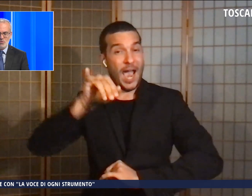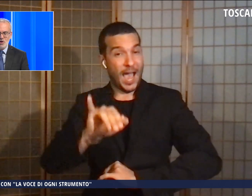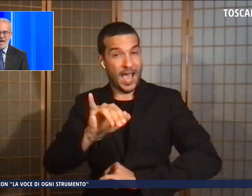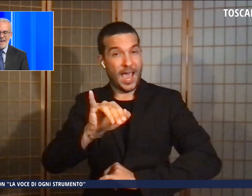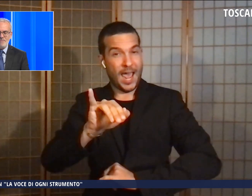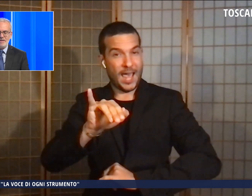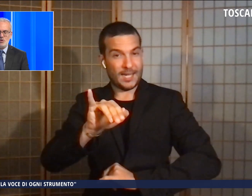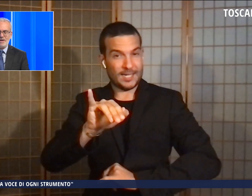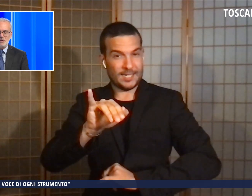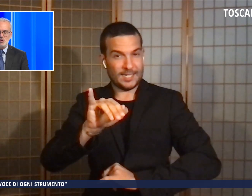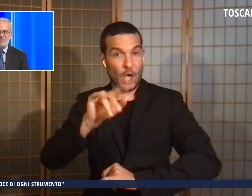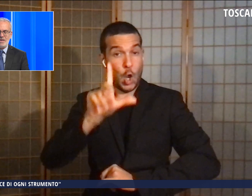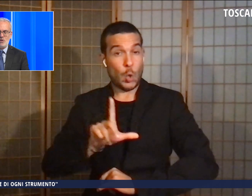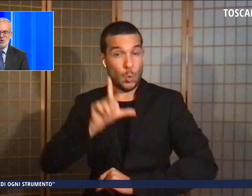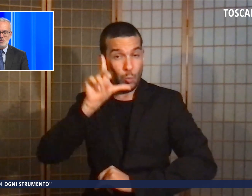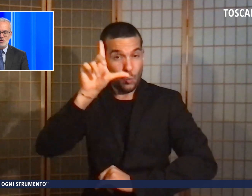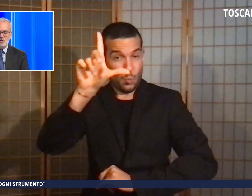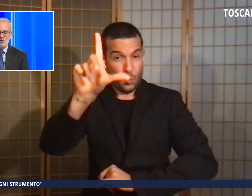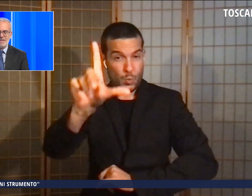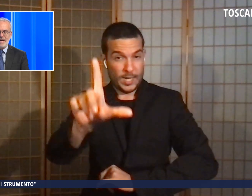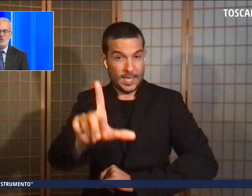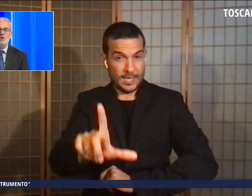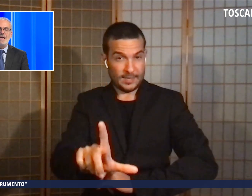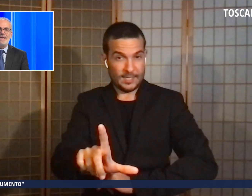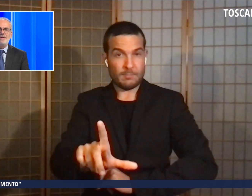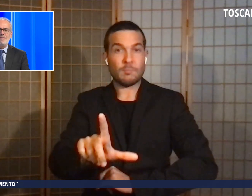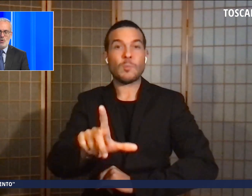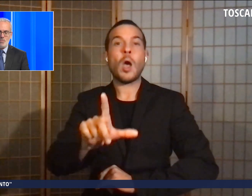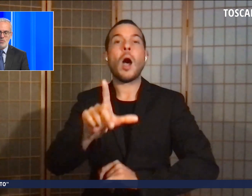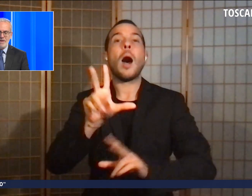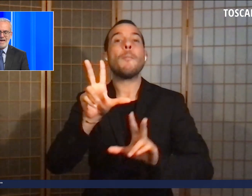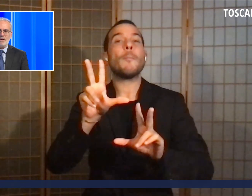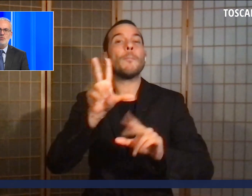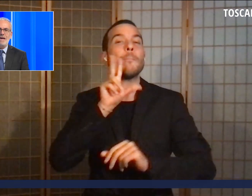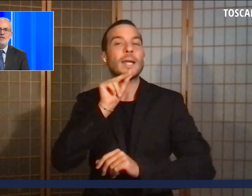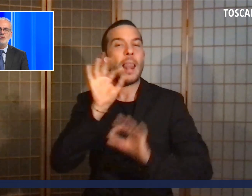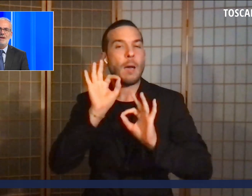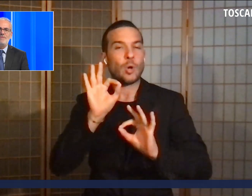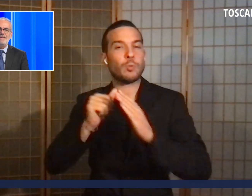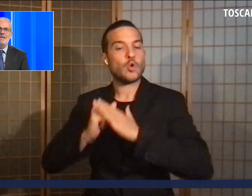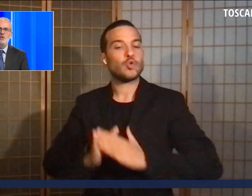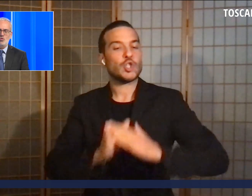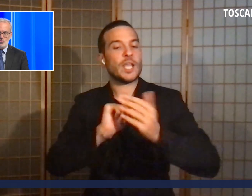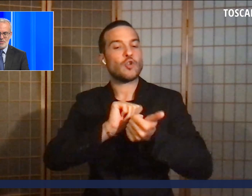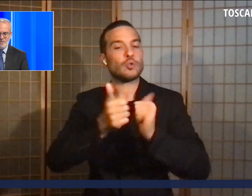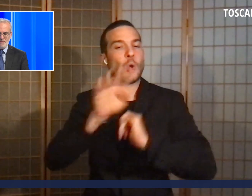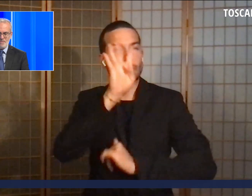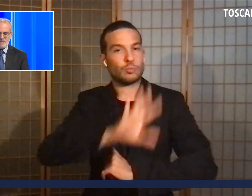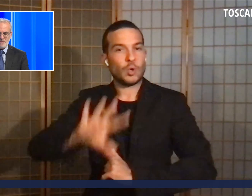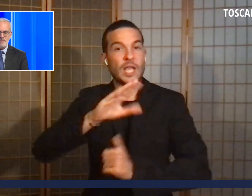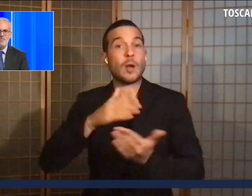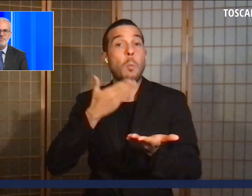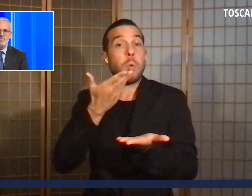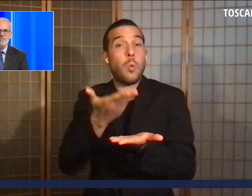prossimo l'avviso per il sostegno allo sport toscano che verrà poi pubblicato entro la fine di ottobre.